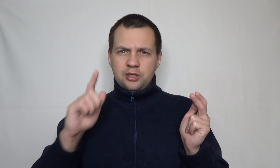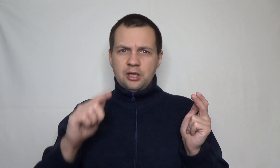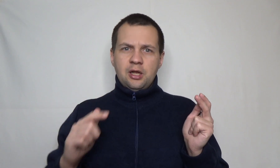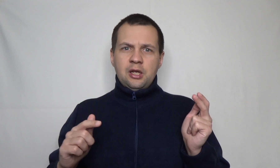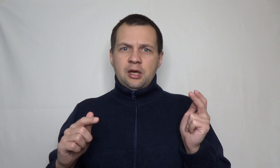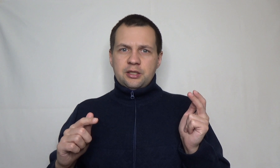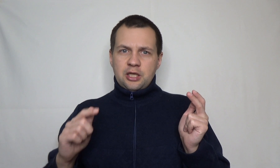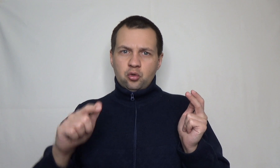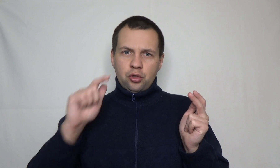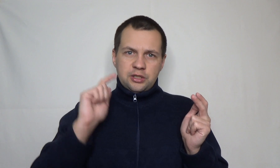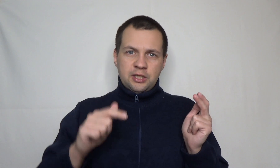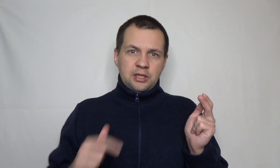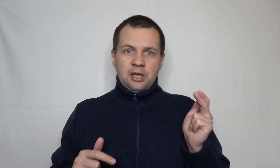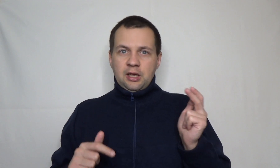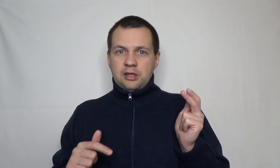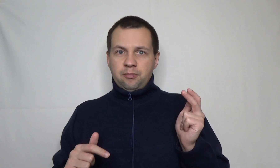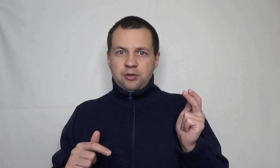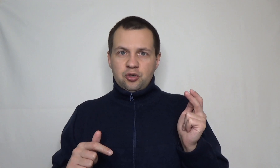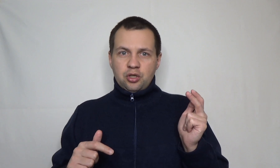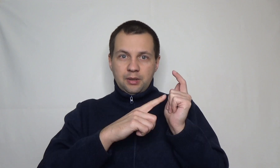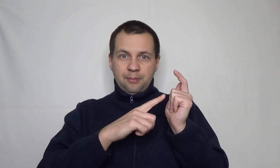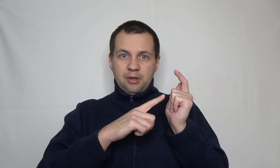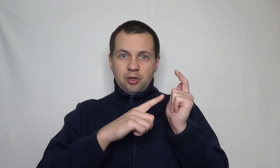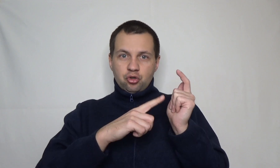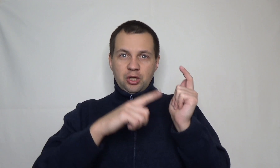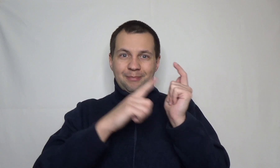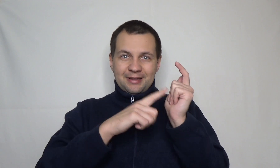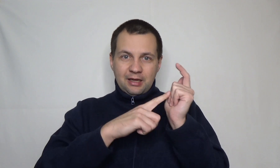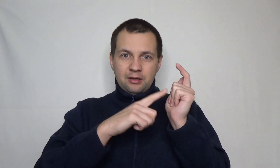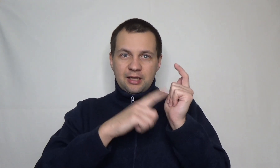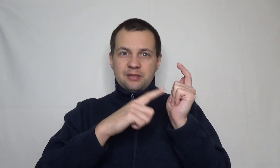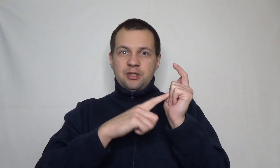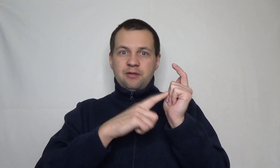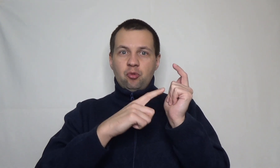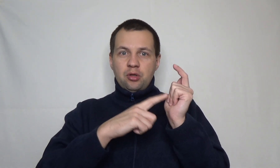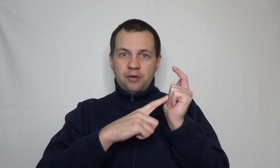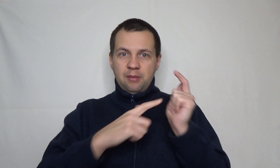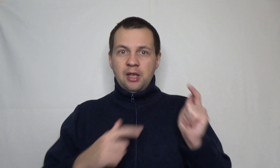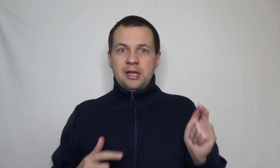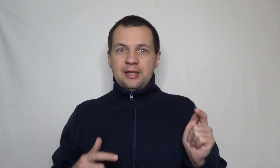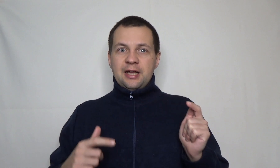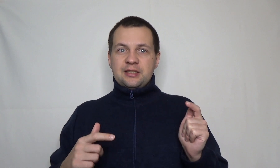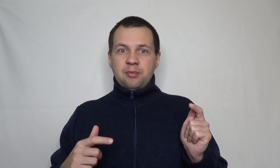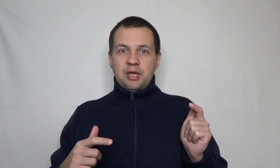отдельно расскажу, и здесь это подтверждают. Я понимал то, что капитал даст мне свободное время, и даст мне